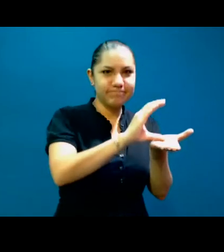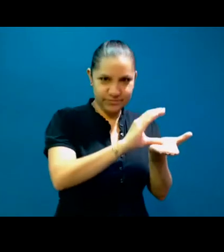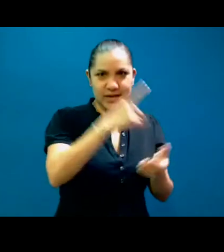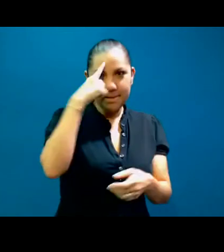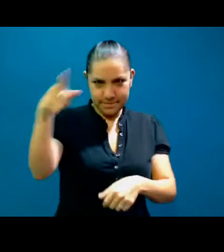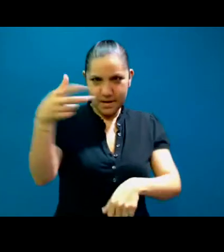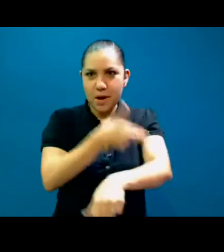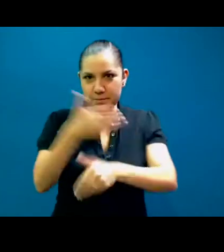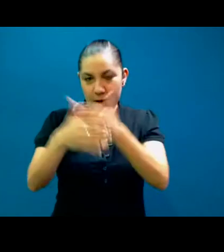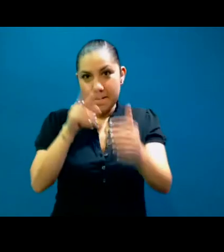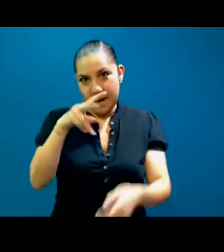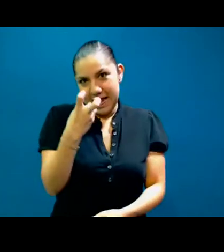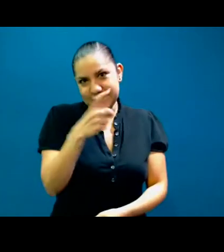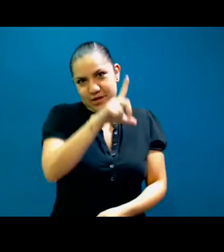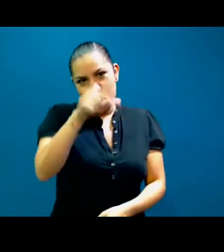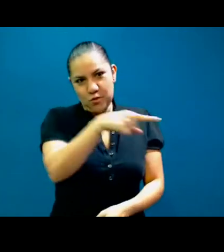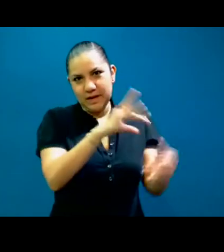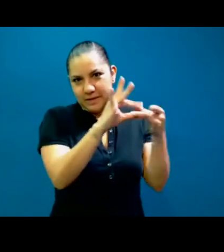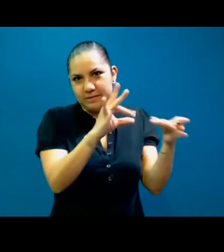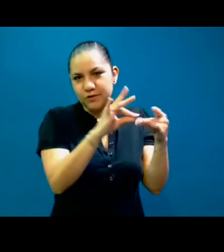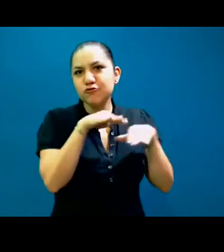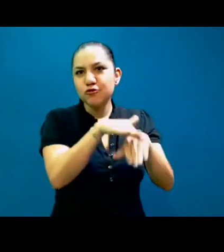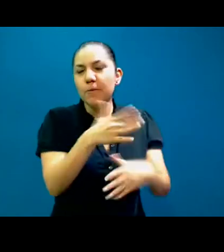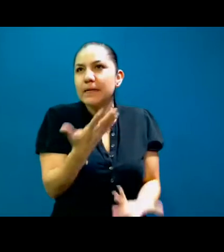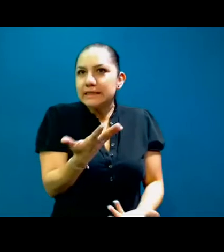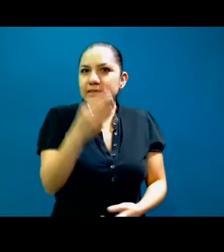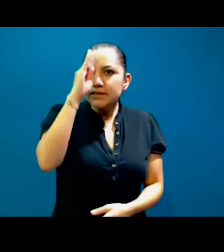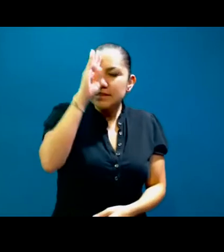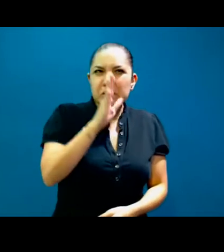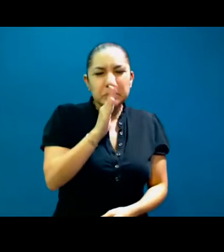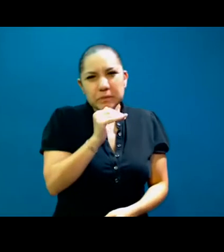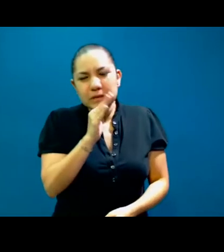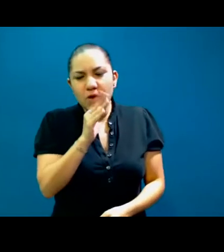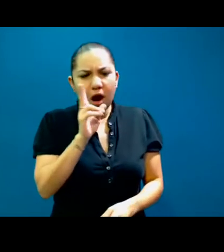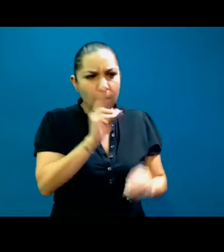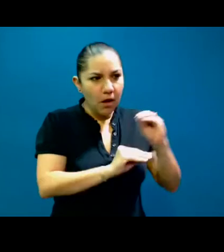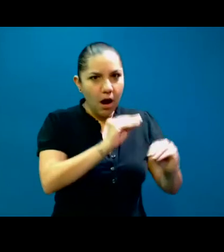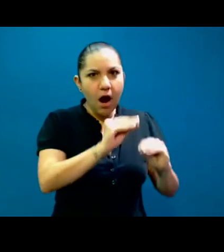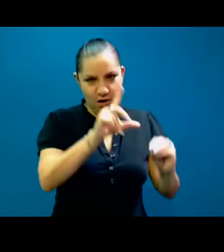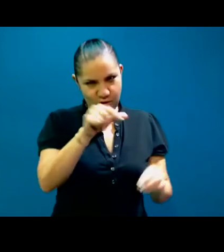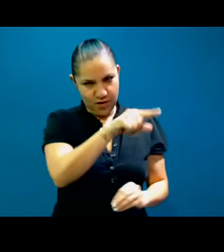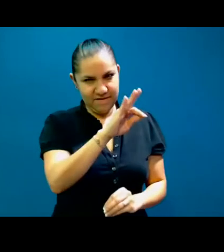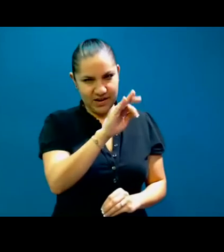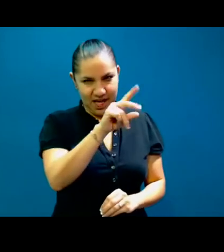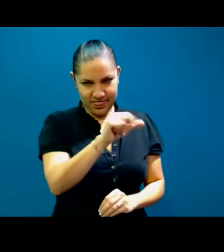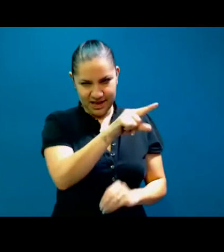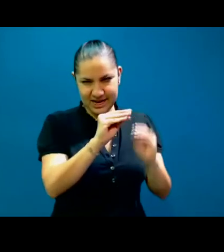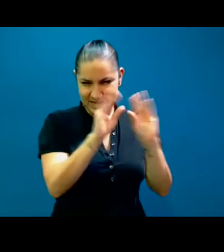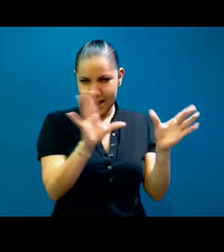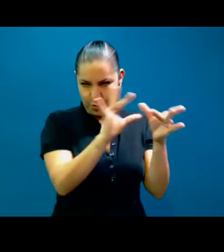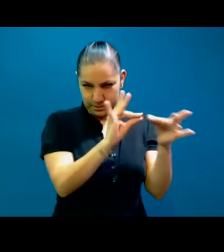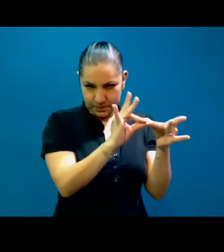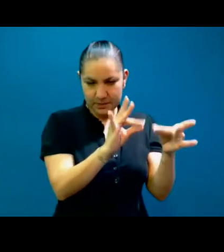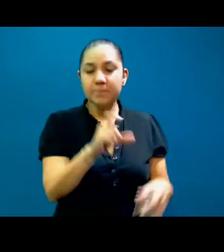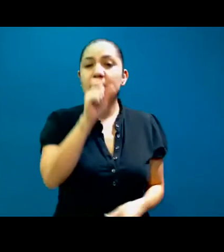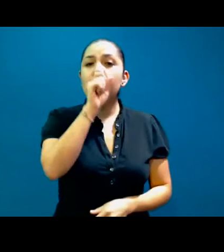surrealista y que acaba de pasar. Vienen a platicarnos de eso, Fernanda Salazar. Y finalmente vamos a tener aquí a